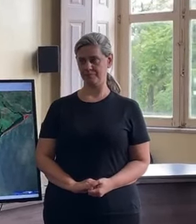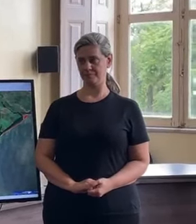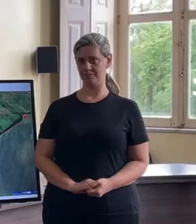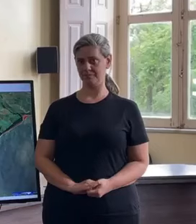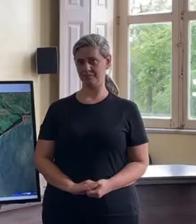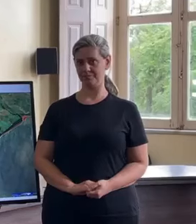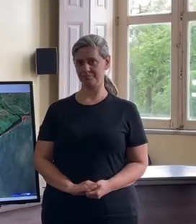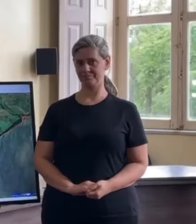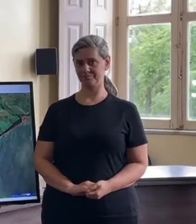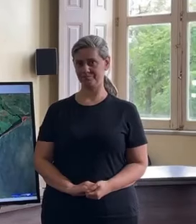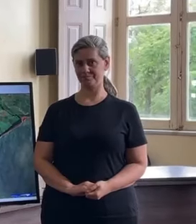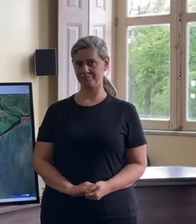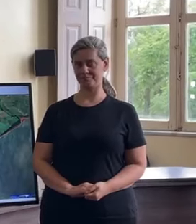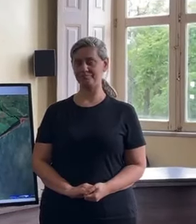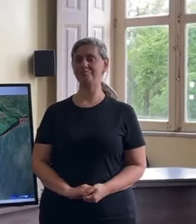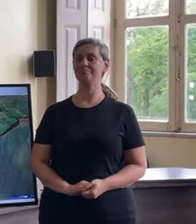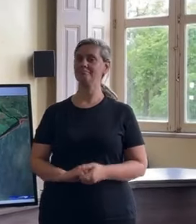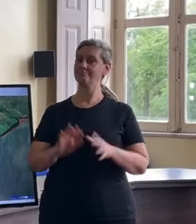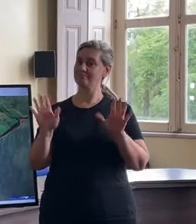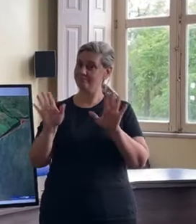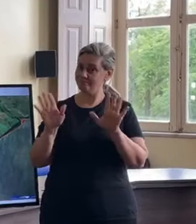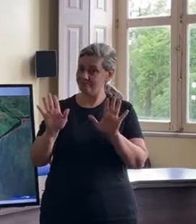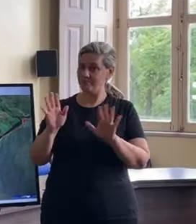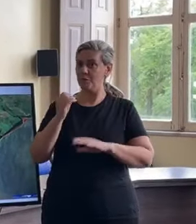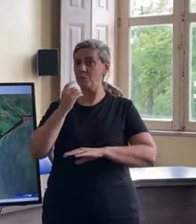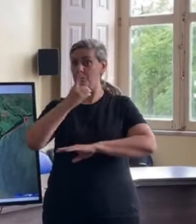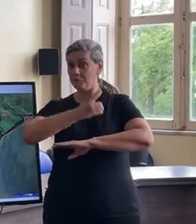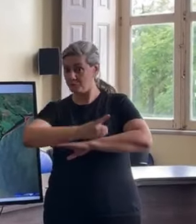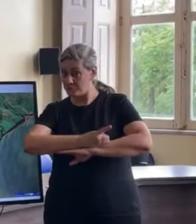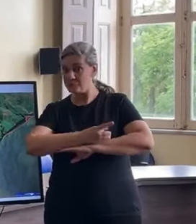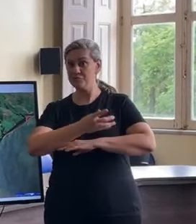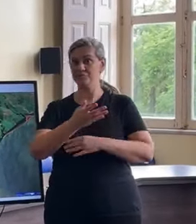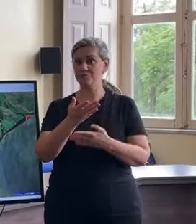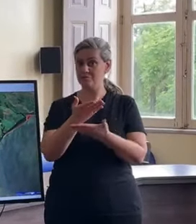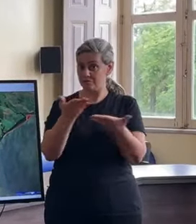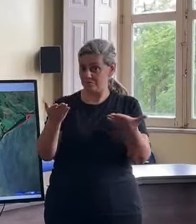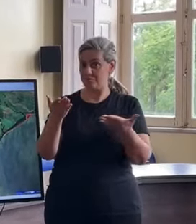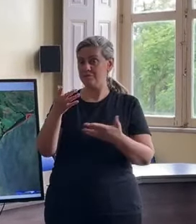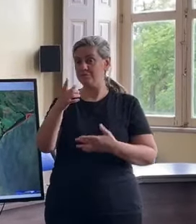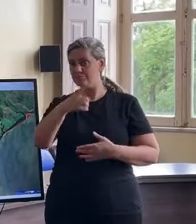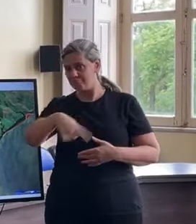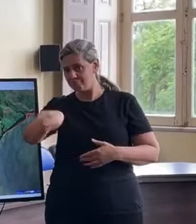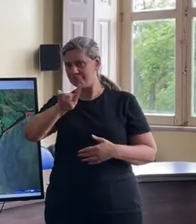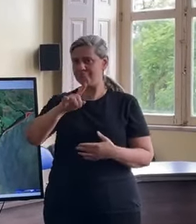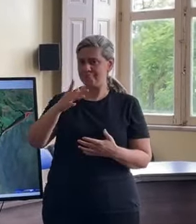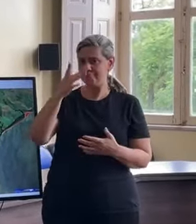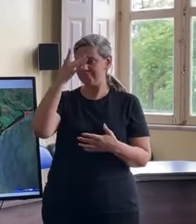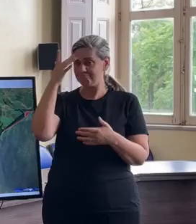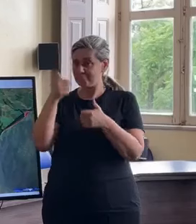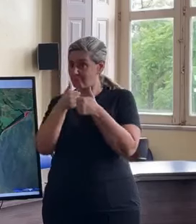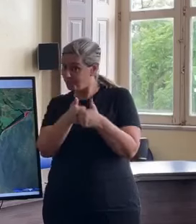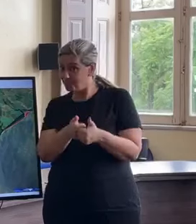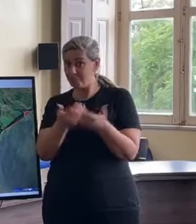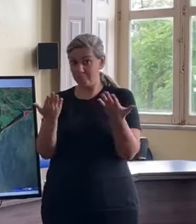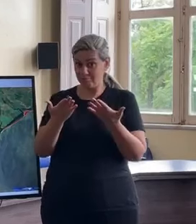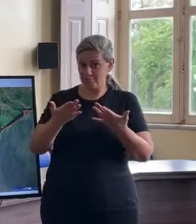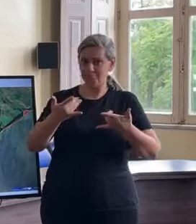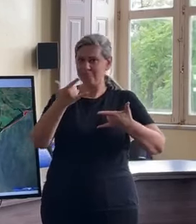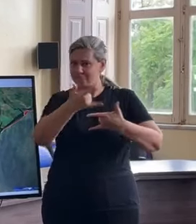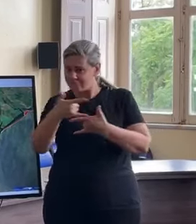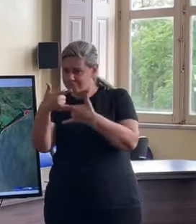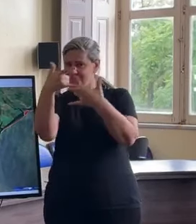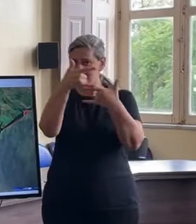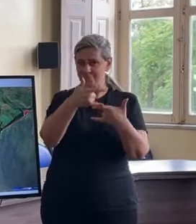Ok, bom dia. Bom dia a quem nos acompanha aqui nesta live